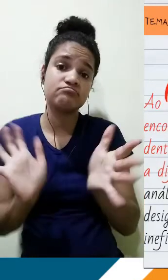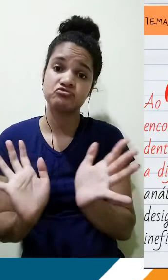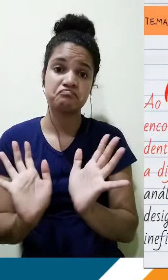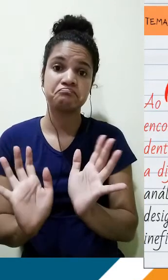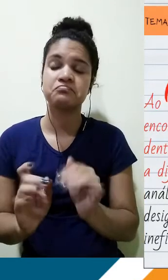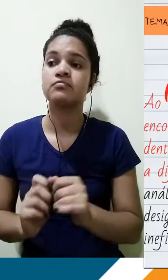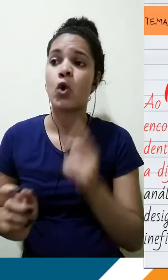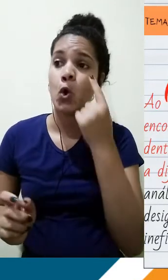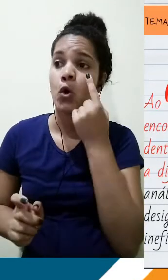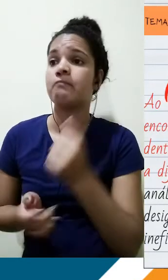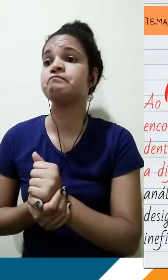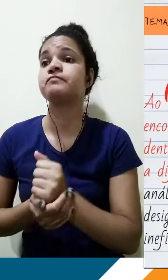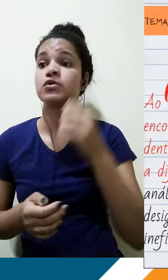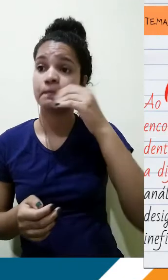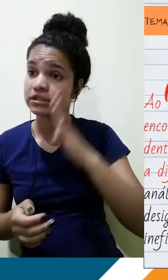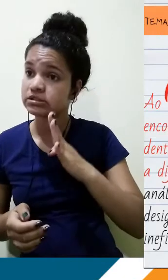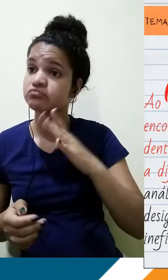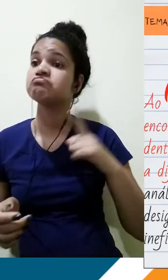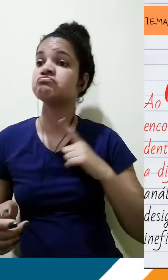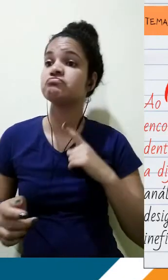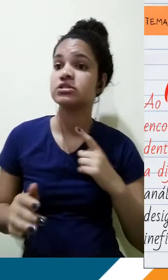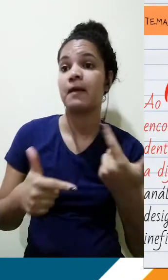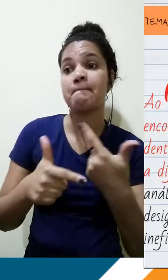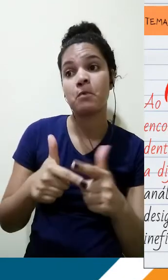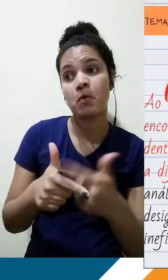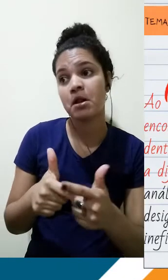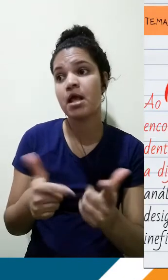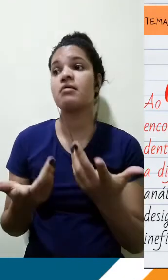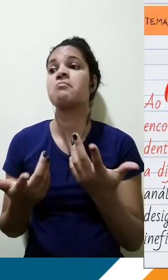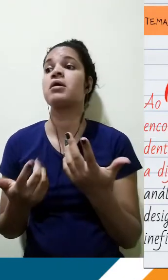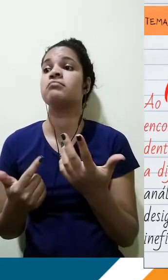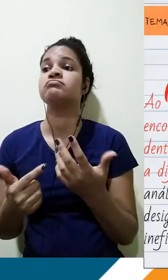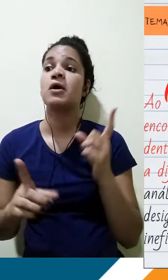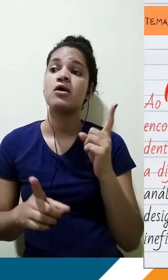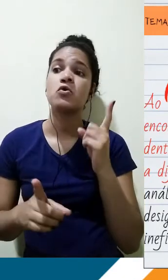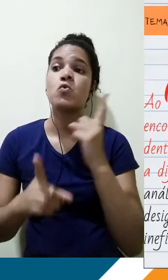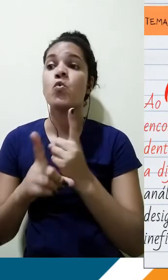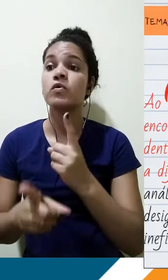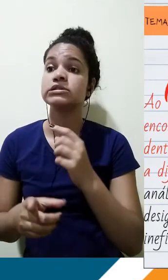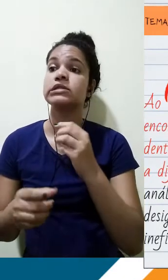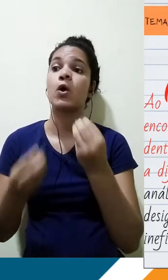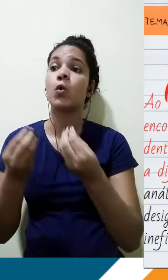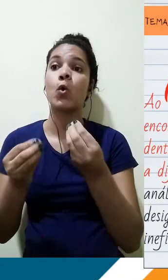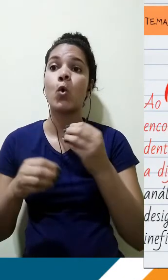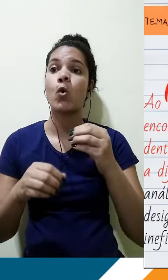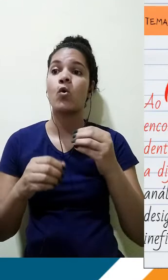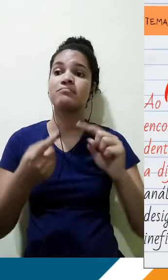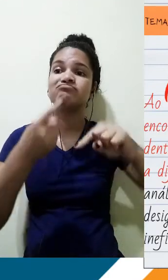O Brasil sofreu diversos desafios, diversos entraves, para buscar esse desenvolvimento nacional. Sendo que, olha um